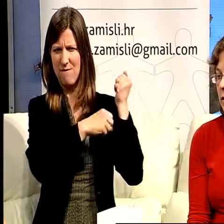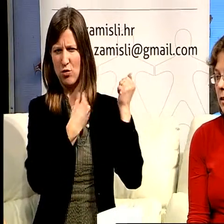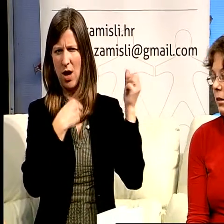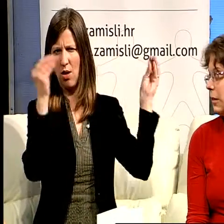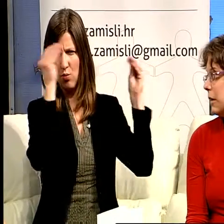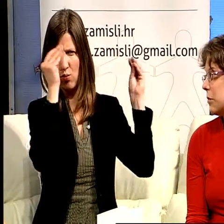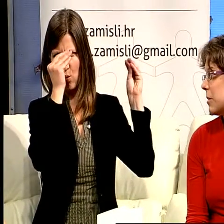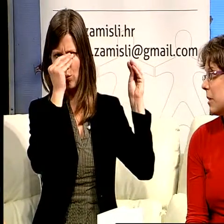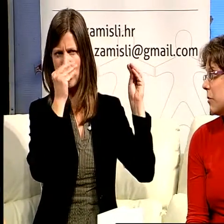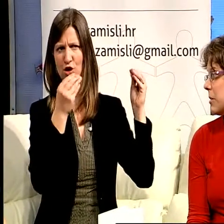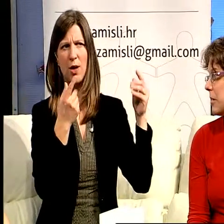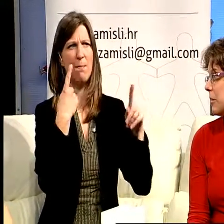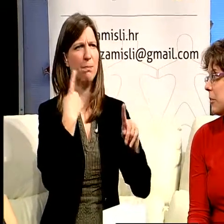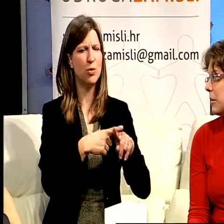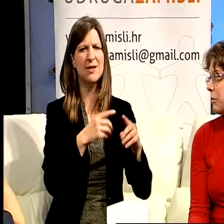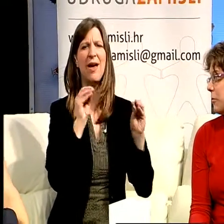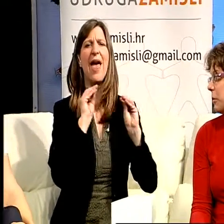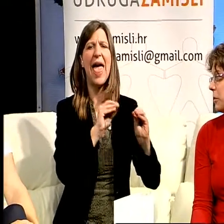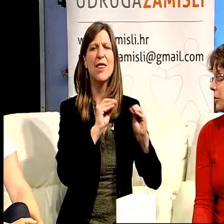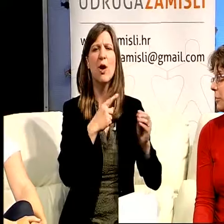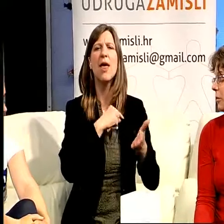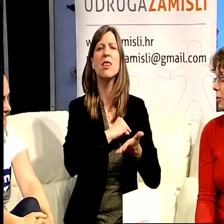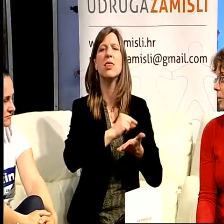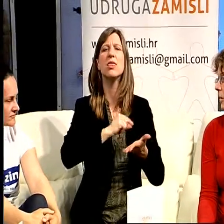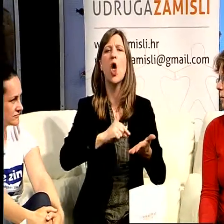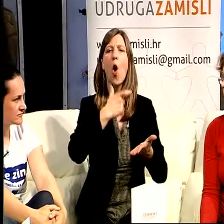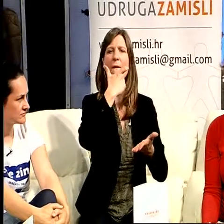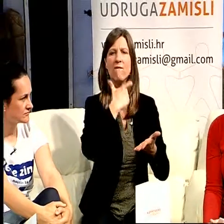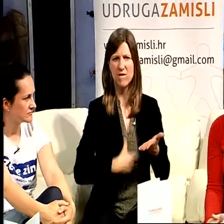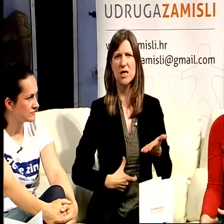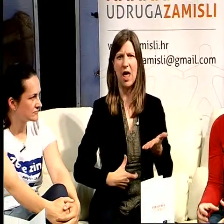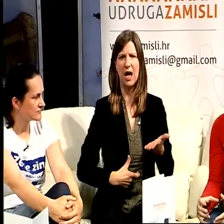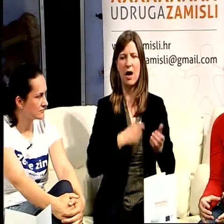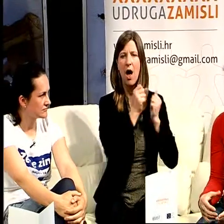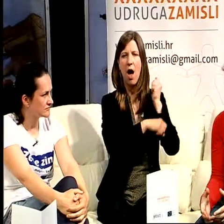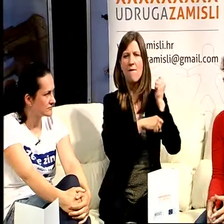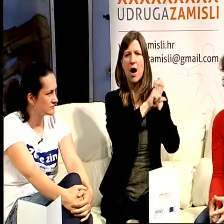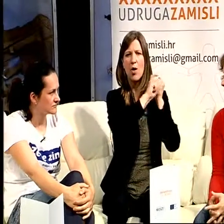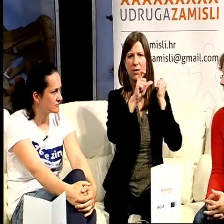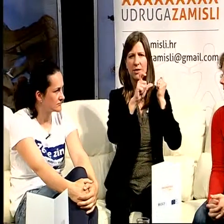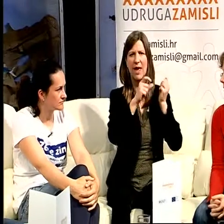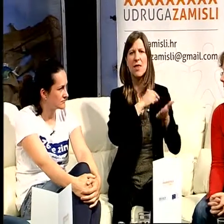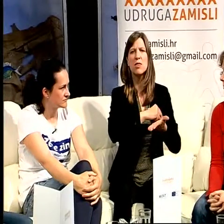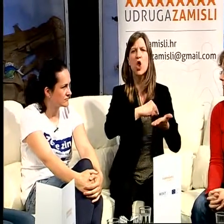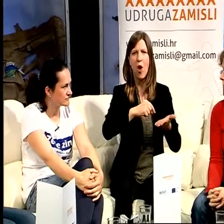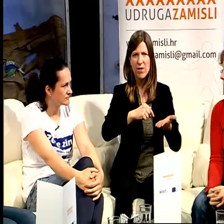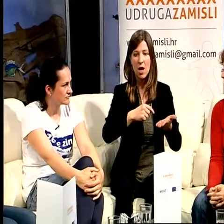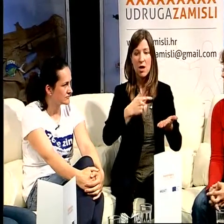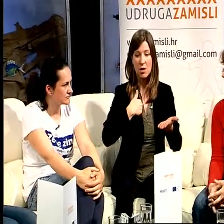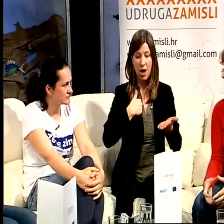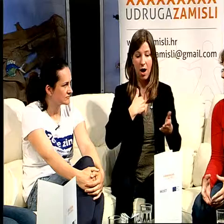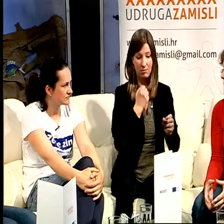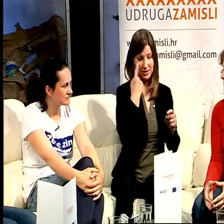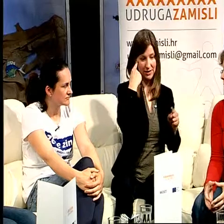educirajući se za novinarku na fakultetu političkih znanosti jednostavno primjenim u praksi i da vidim